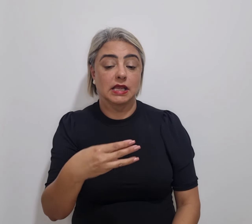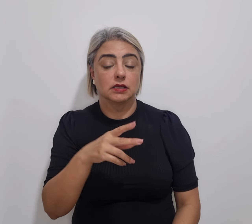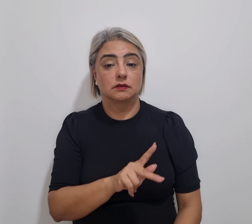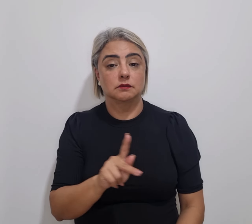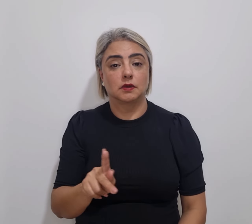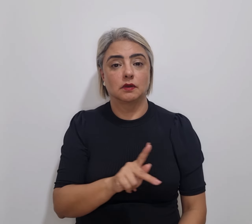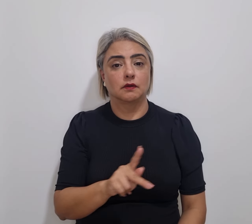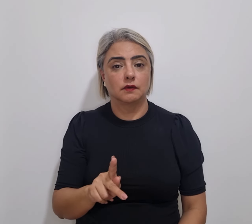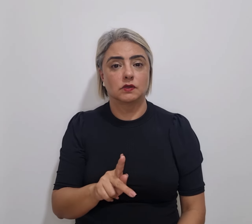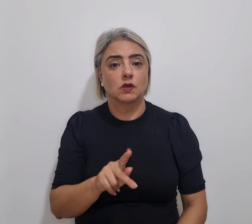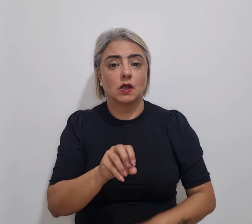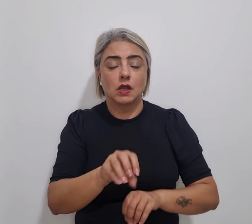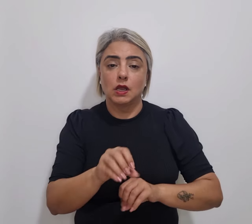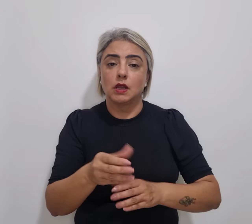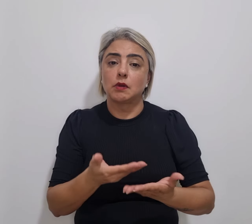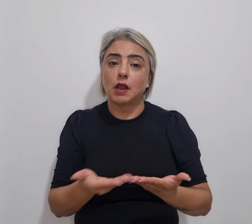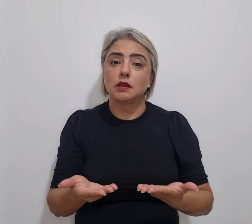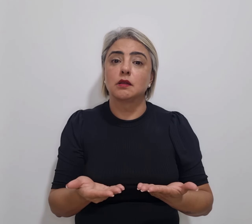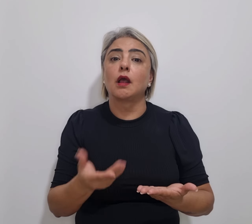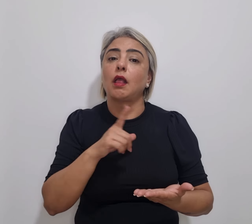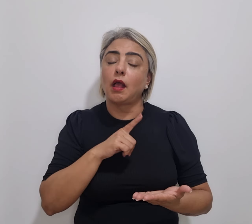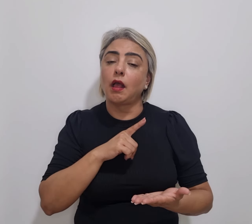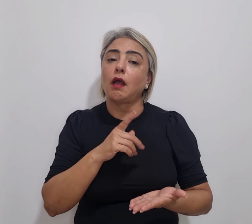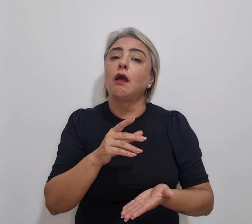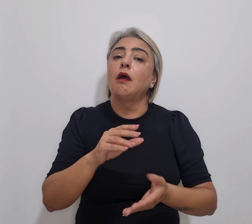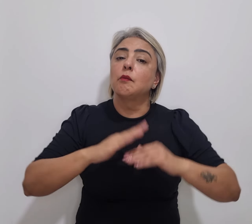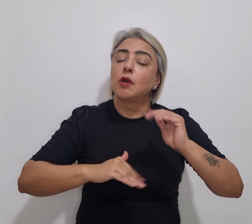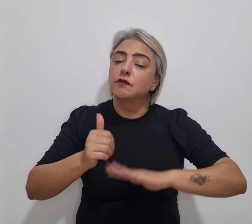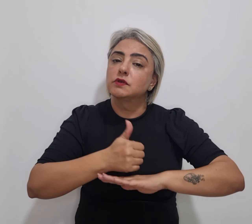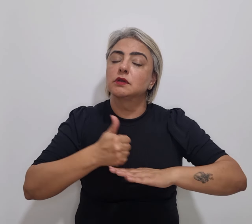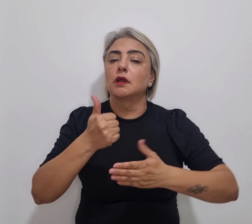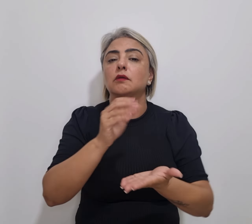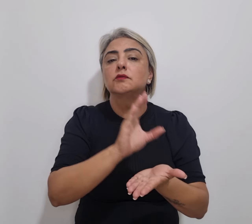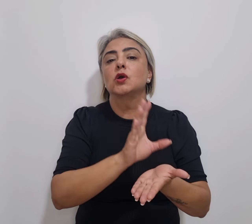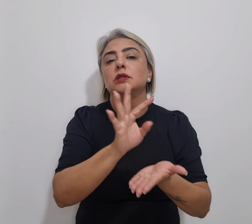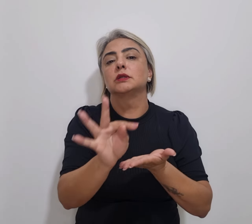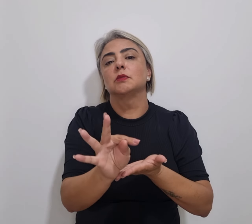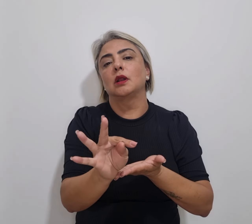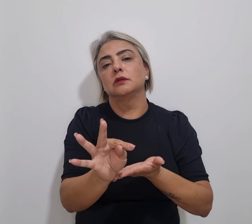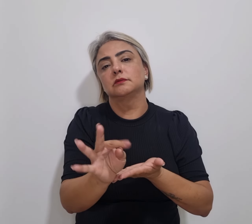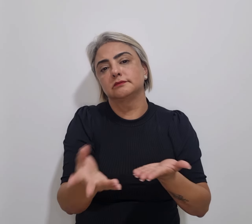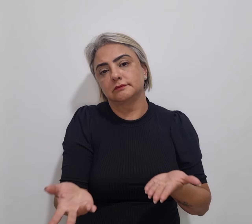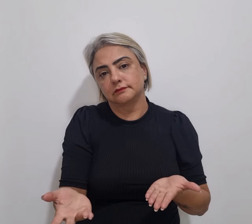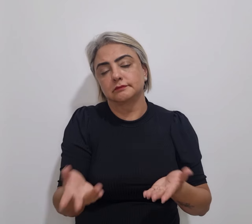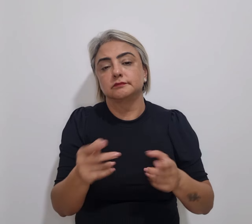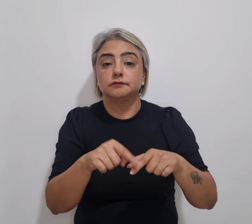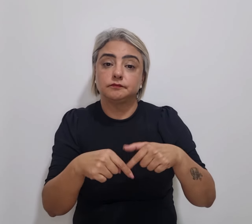da rede pública são formados por profissionais em contrato temporário. Por isso, é